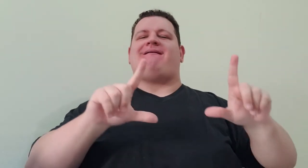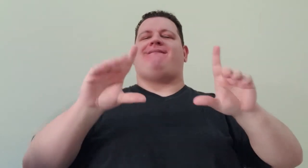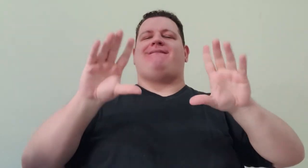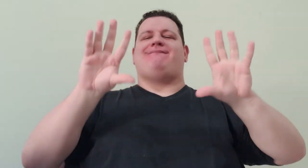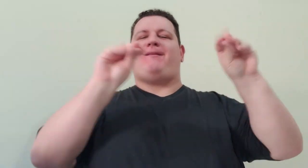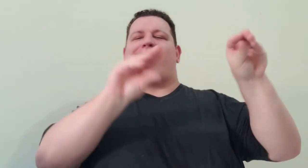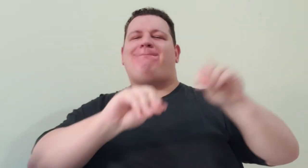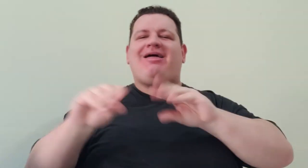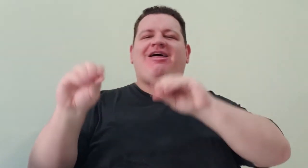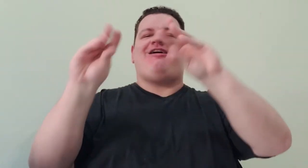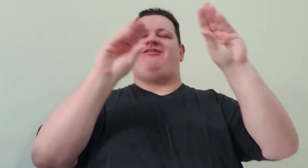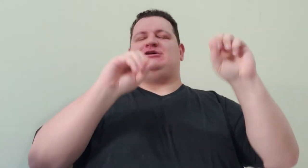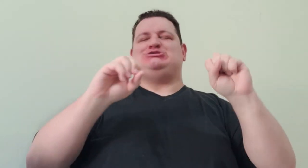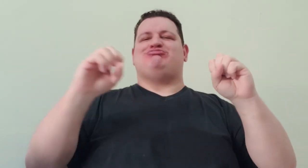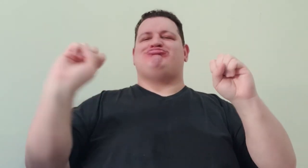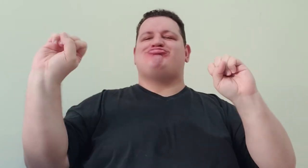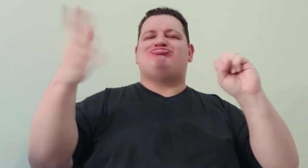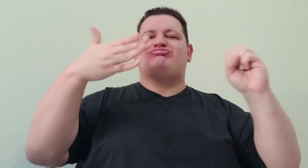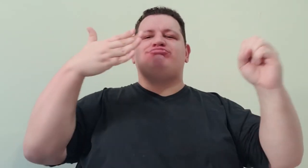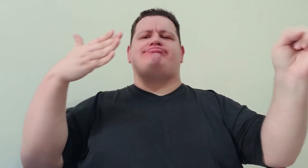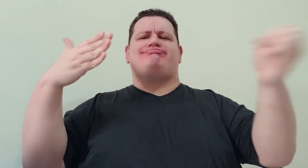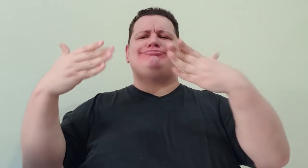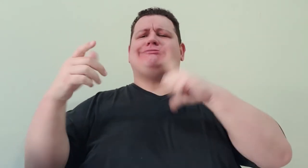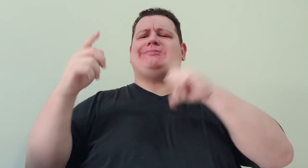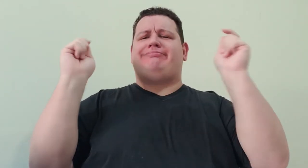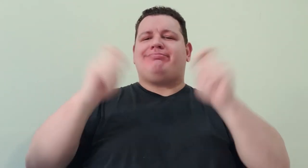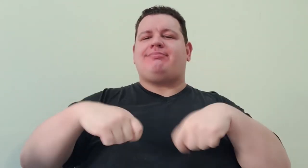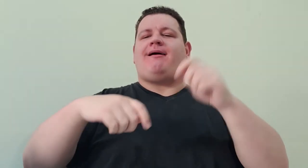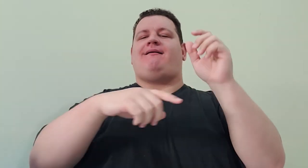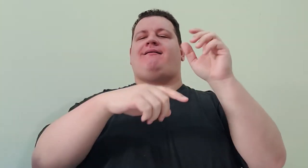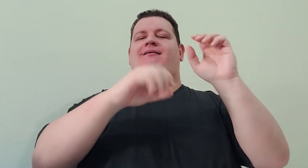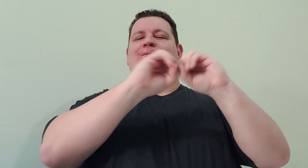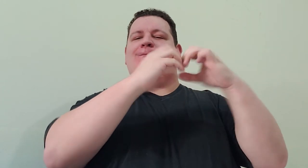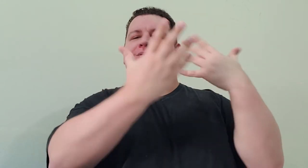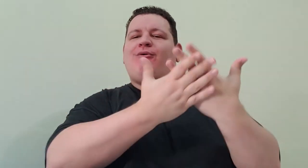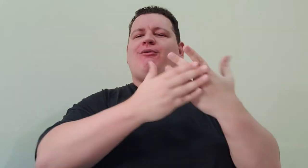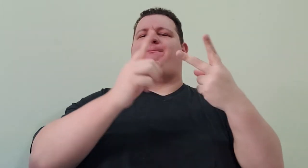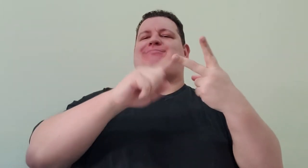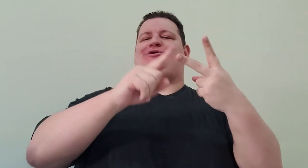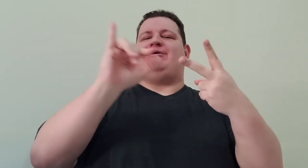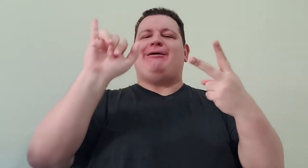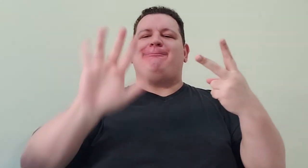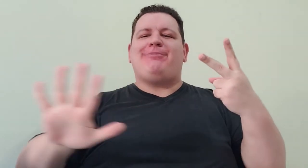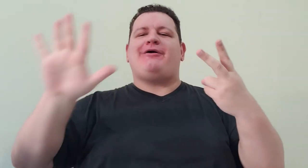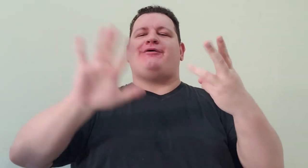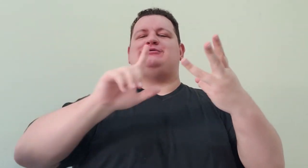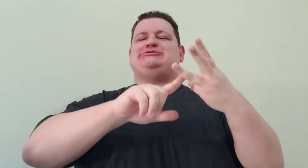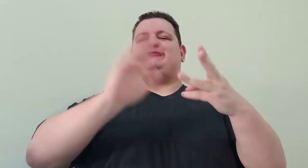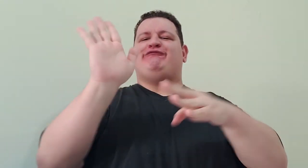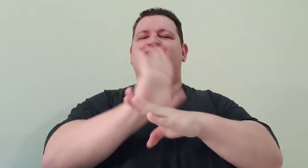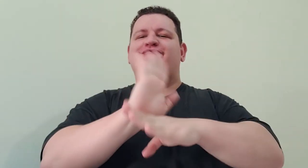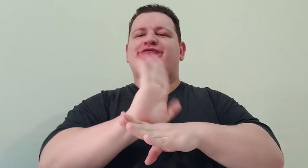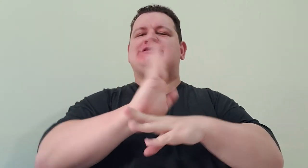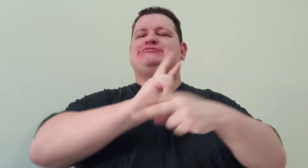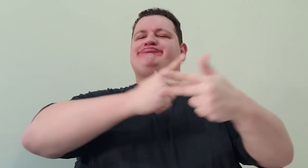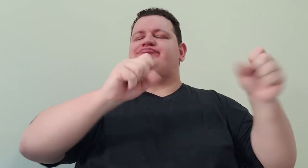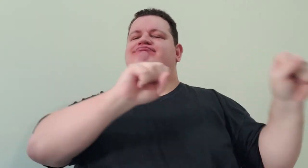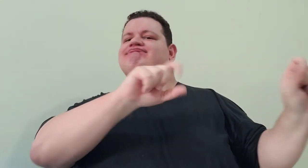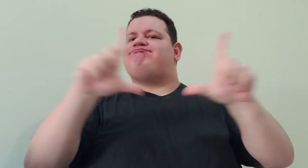dá para fazer uma série de ações sem atrapalhar a visualidade das janelas e interagir com todos por isso eu prefiro